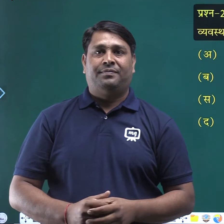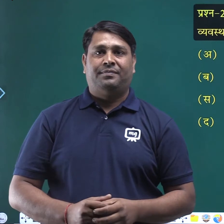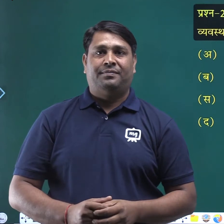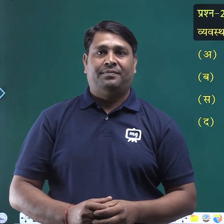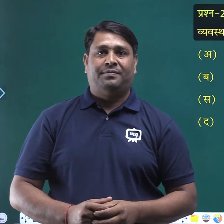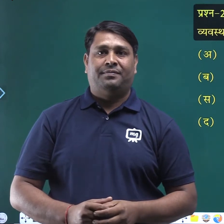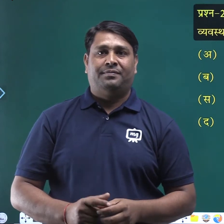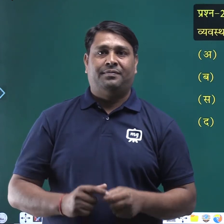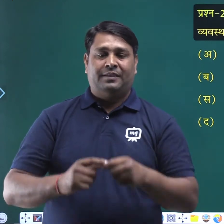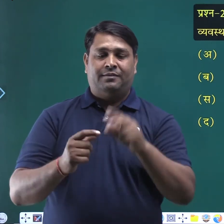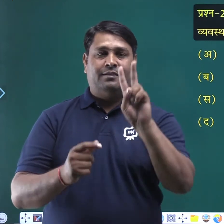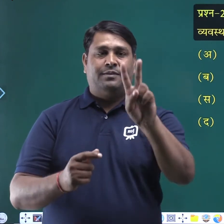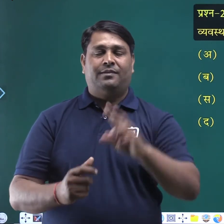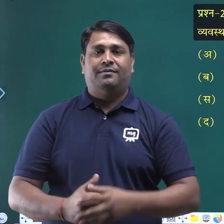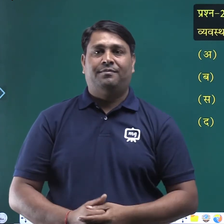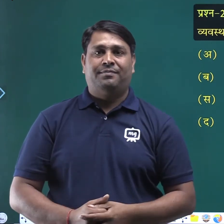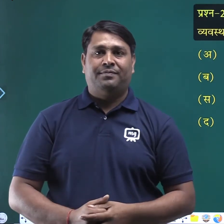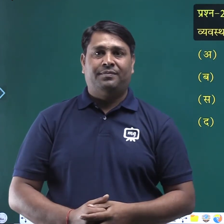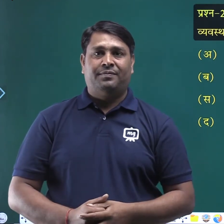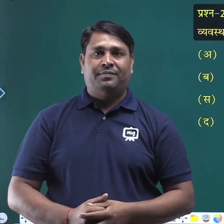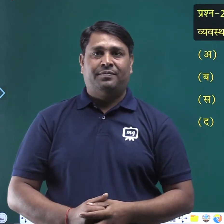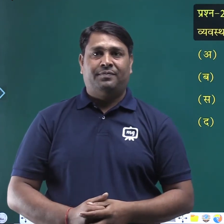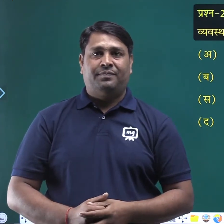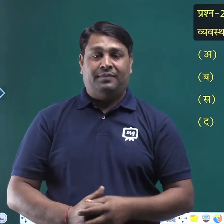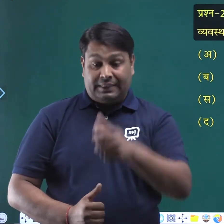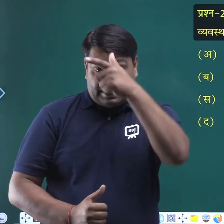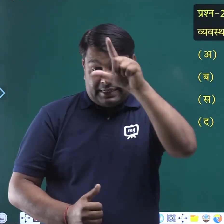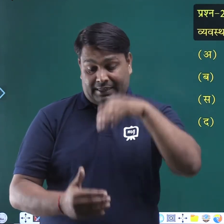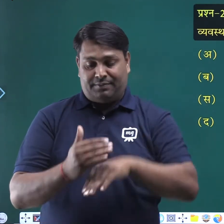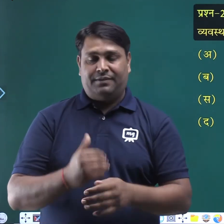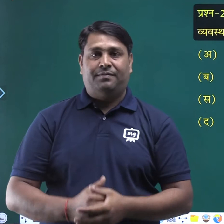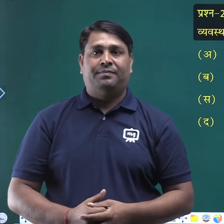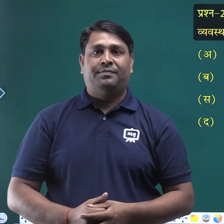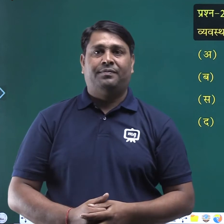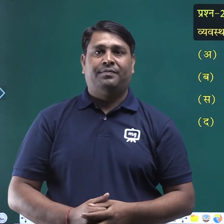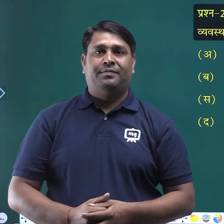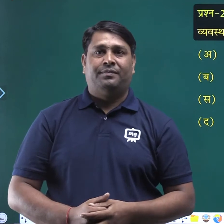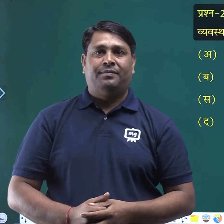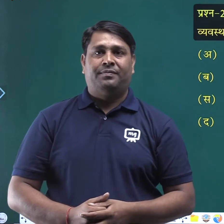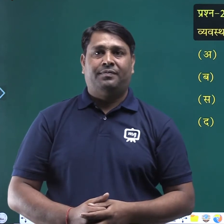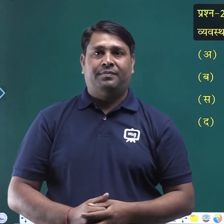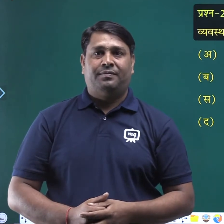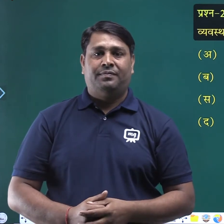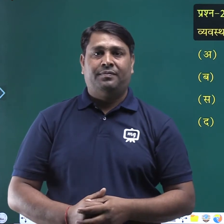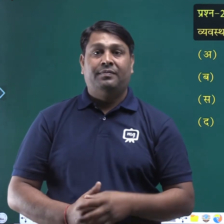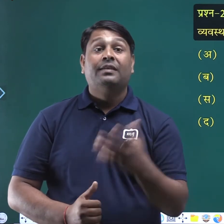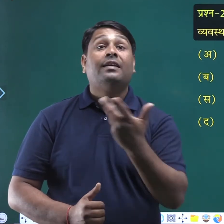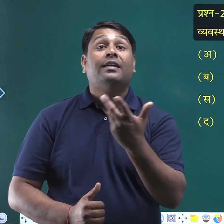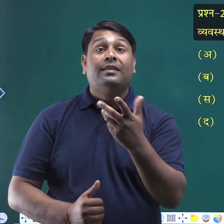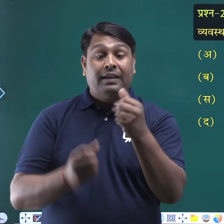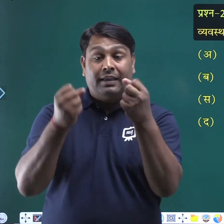प्रशन नमबर दो भारत में कितनी स्तरिये?